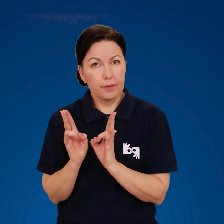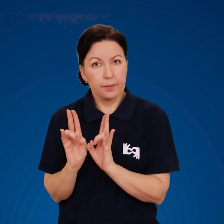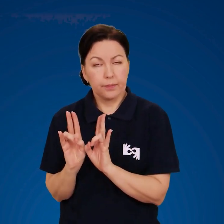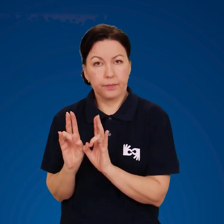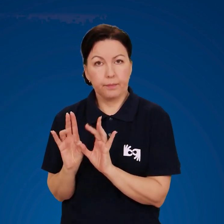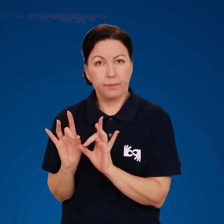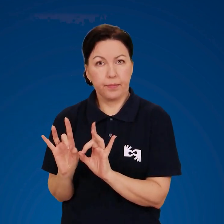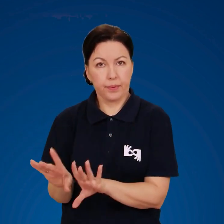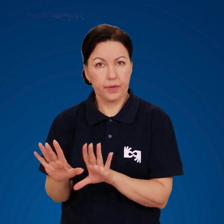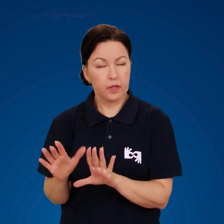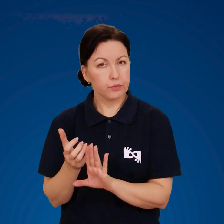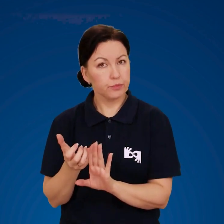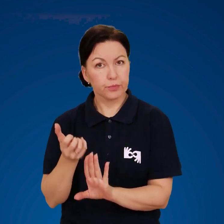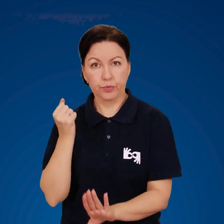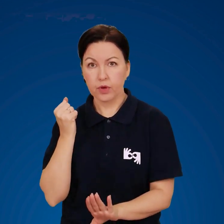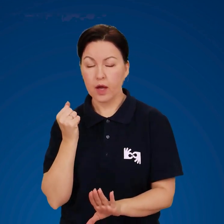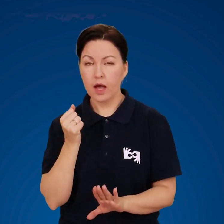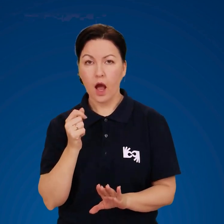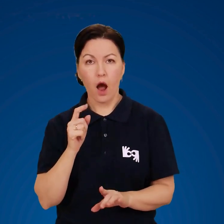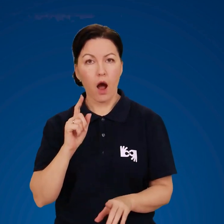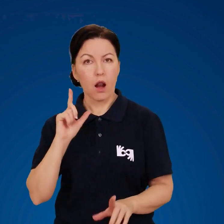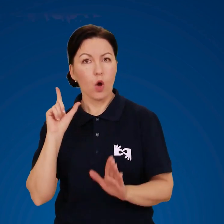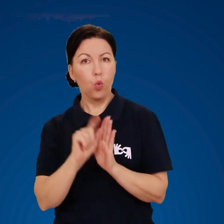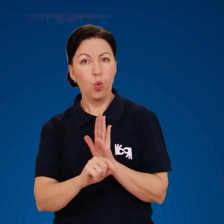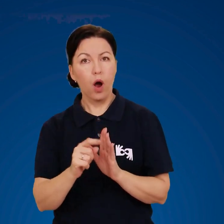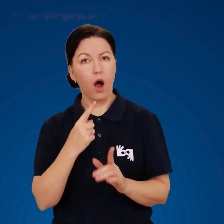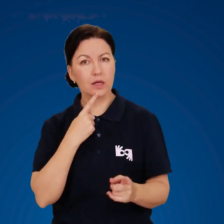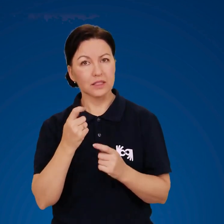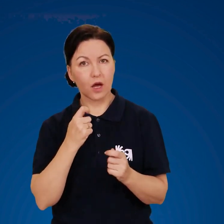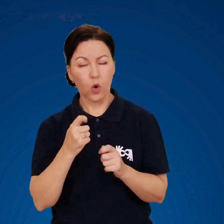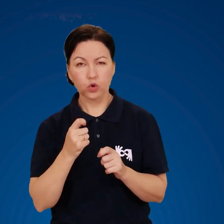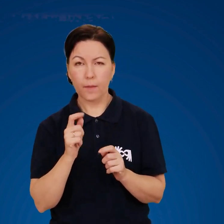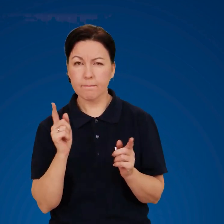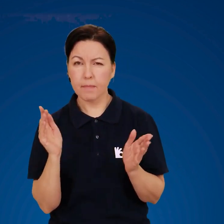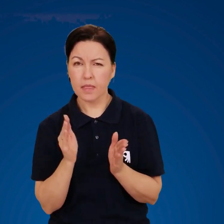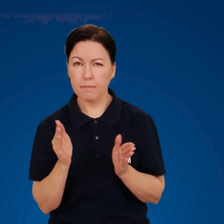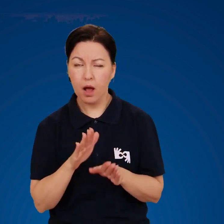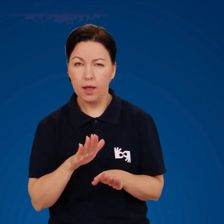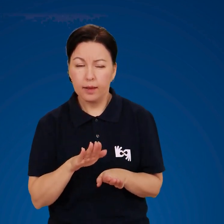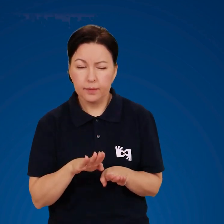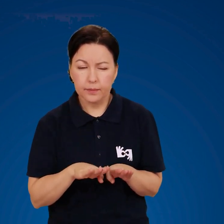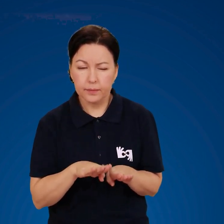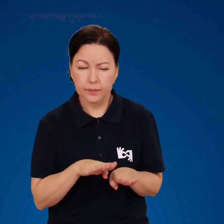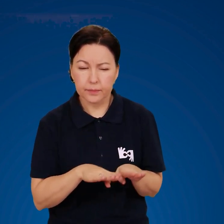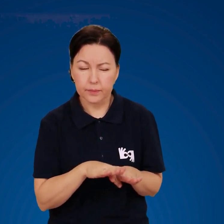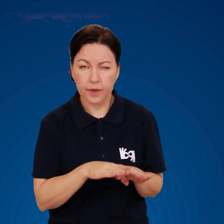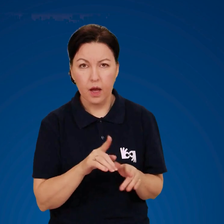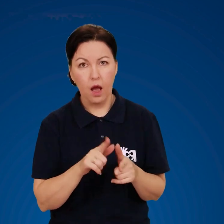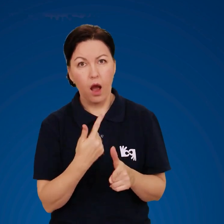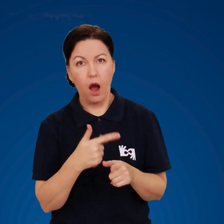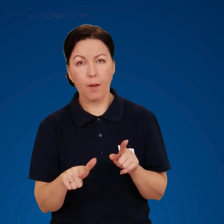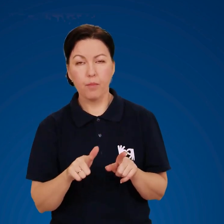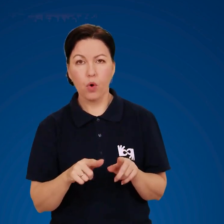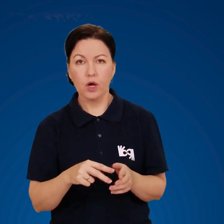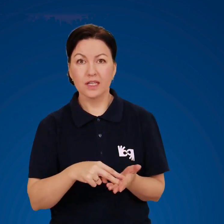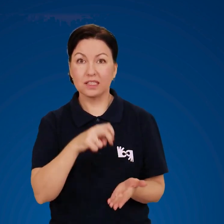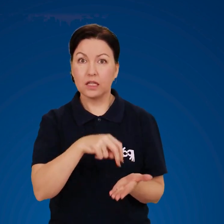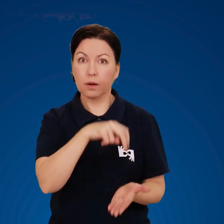покинути небезпечну зону мінімальними кроками – гусячим кроком або стрибками.